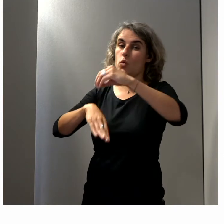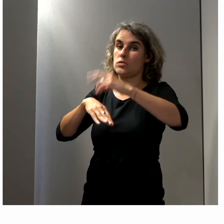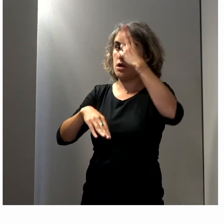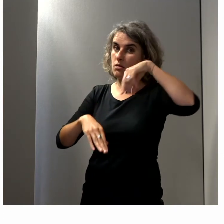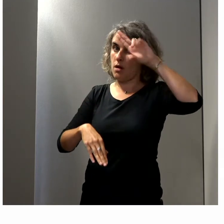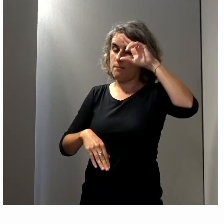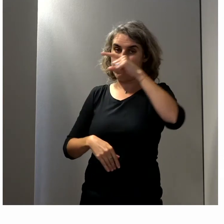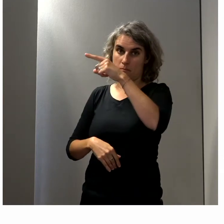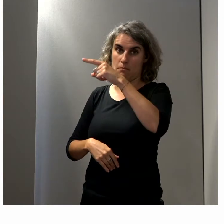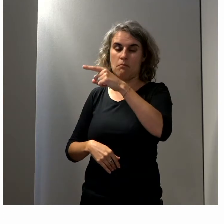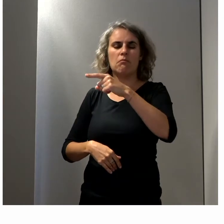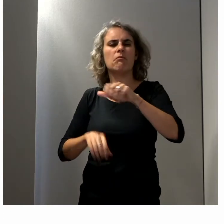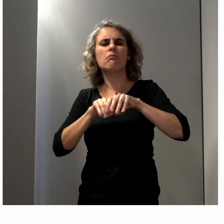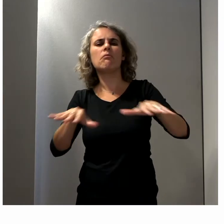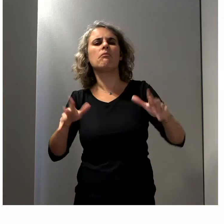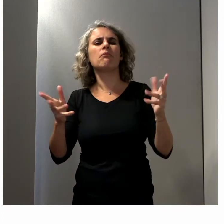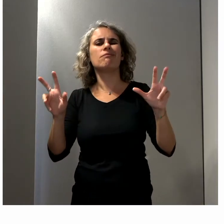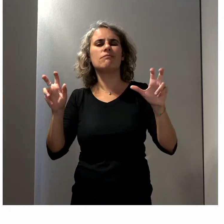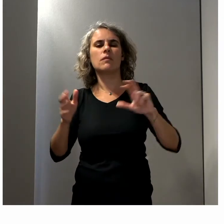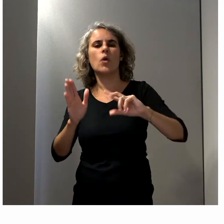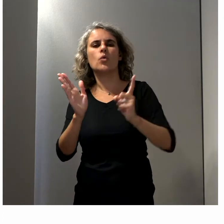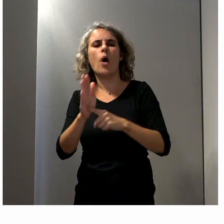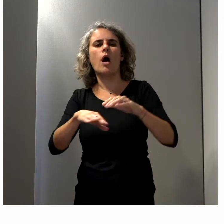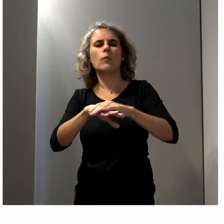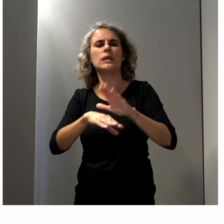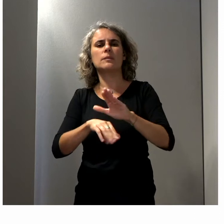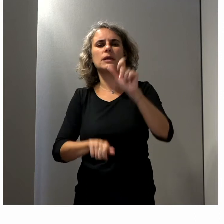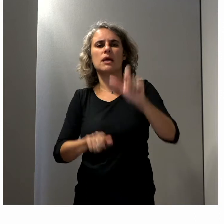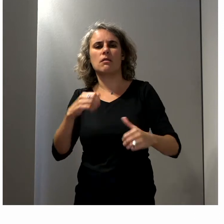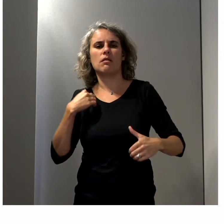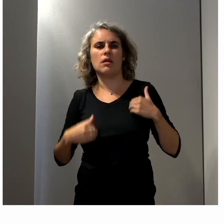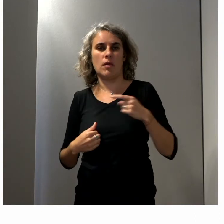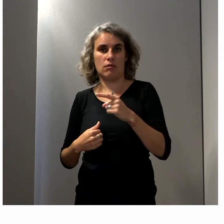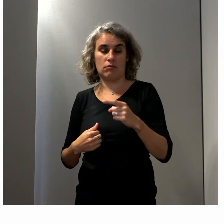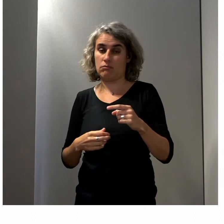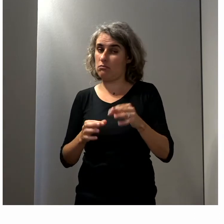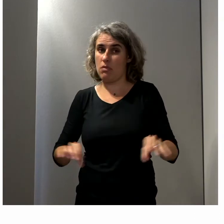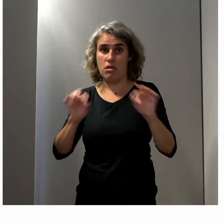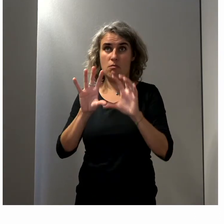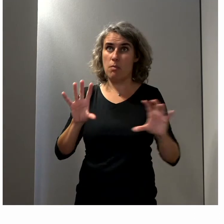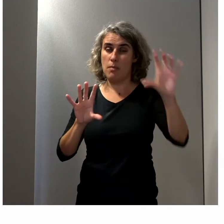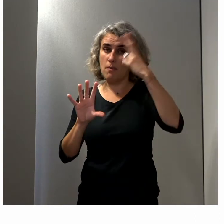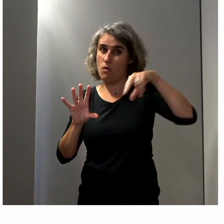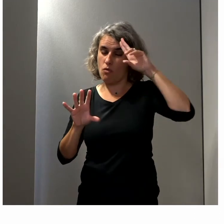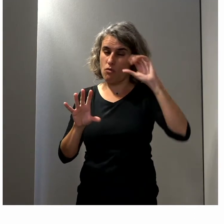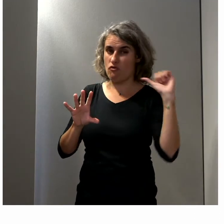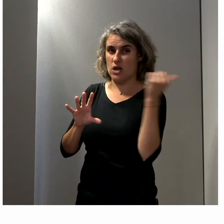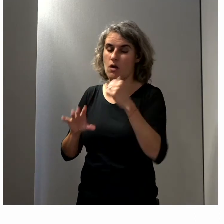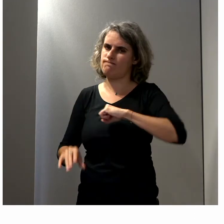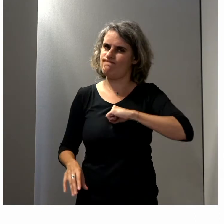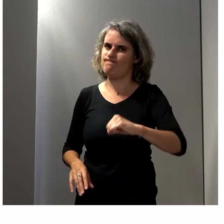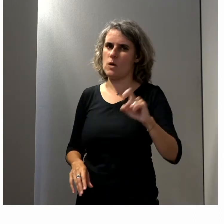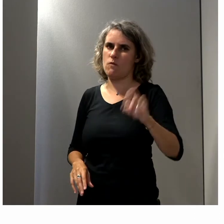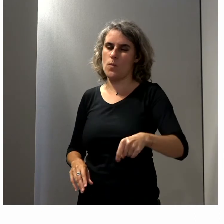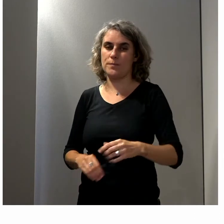éditait les droits politiques des personnes handicapées sur lesquels chaque État membre doit avancer au sein de